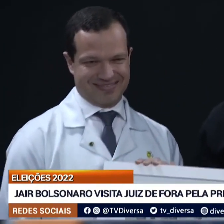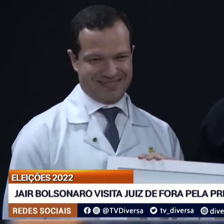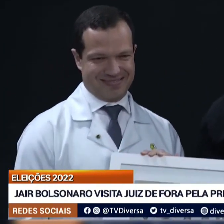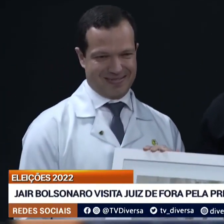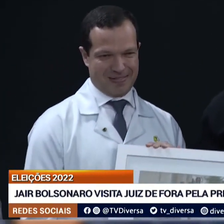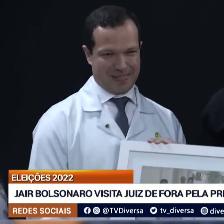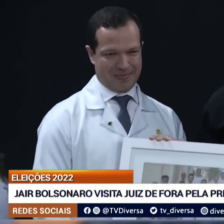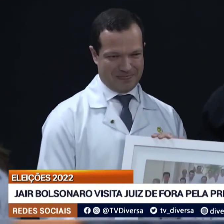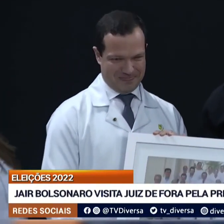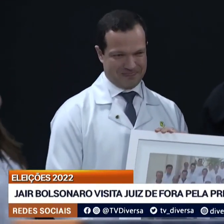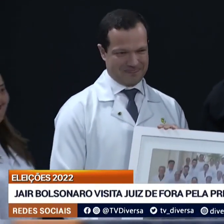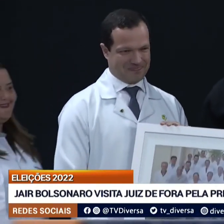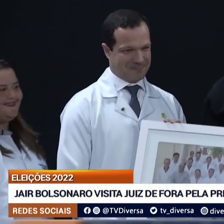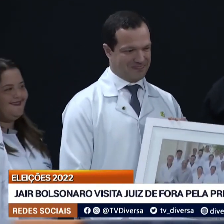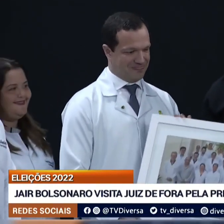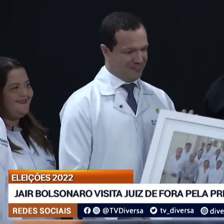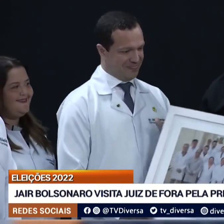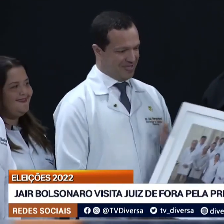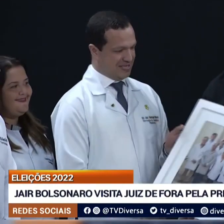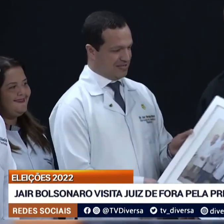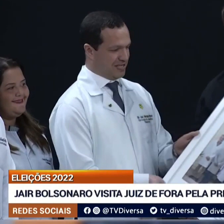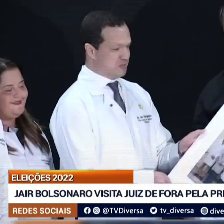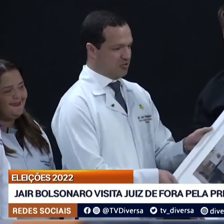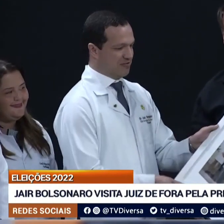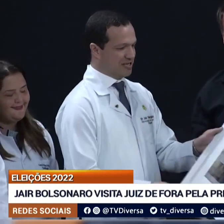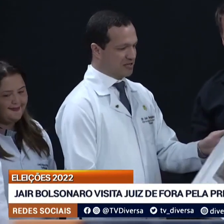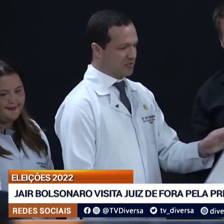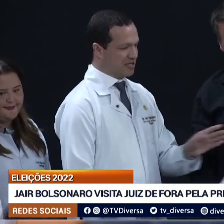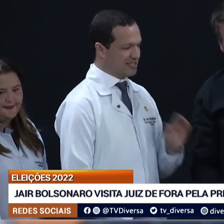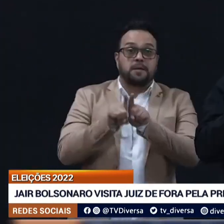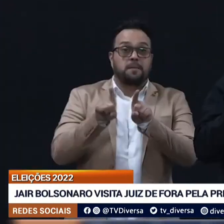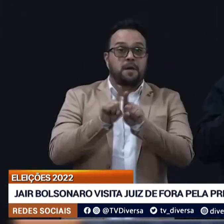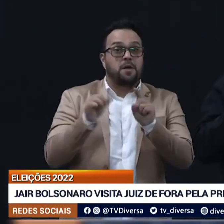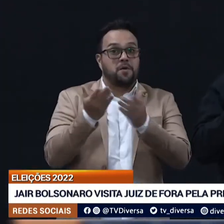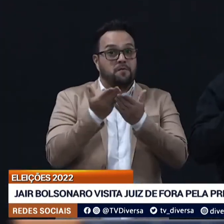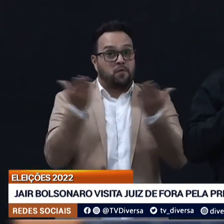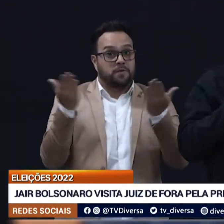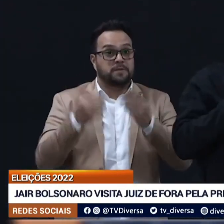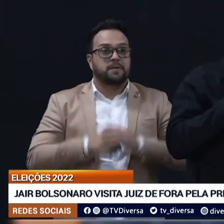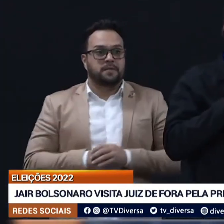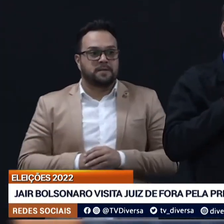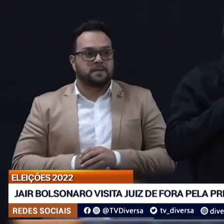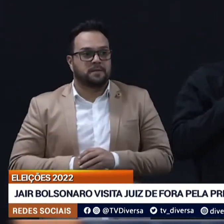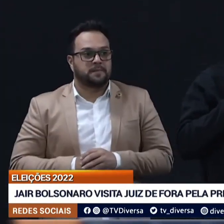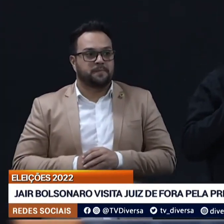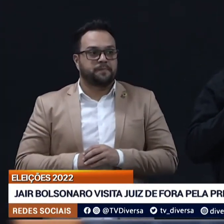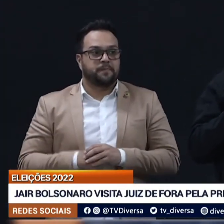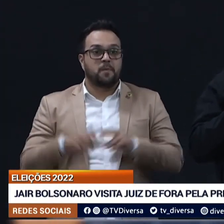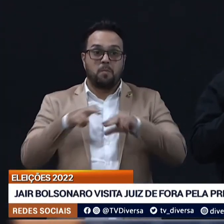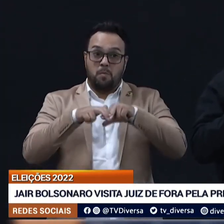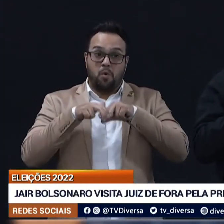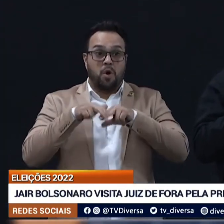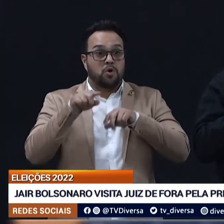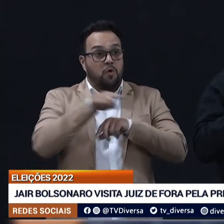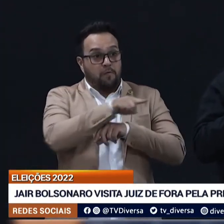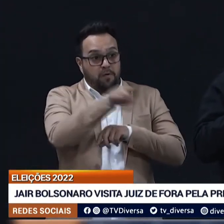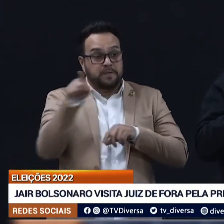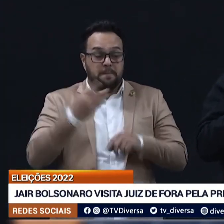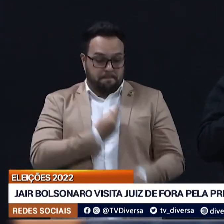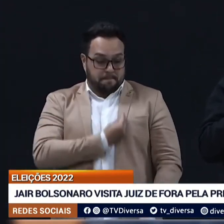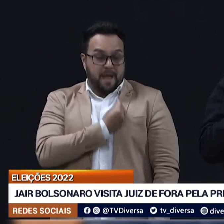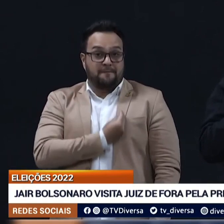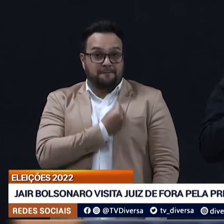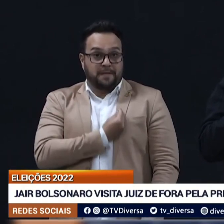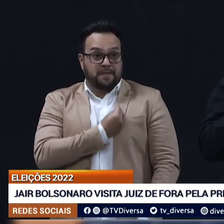O presidente disse que é uma emoção retornar à unidade hospitalar e lembrou também do atentado sofrido durante a